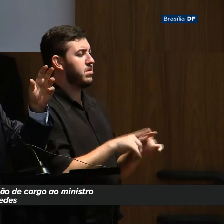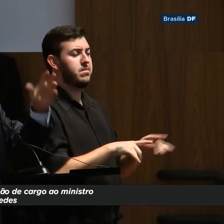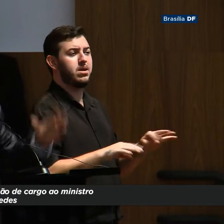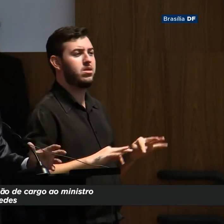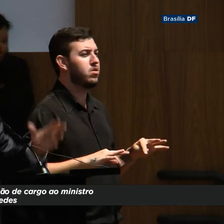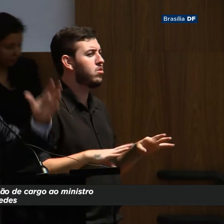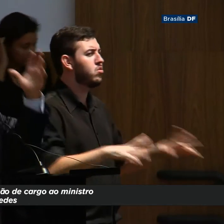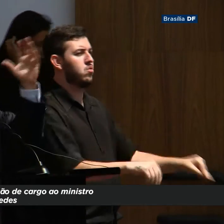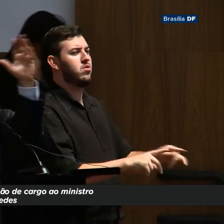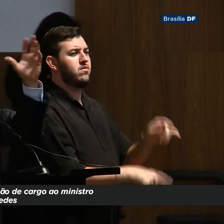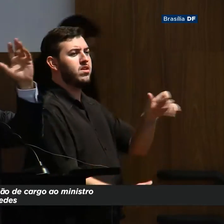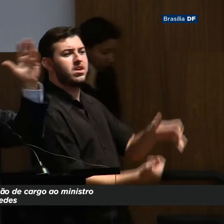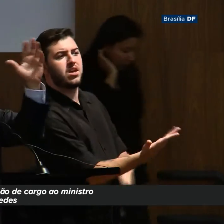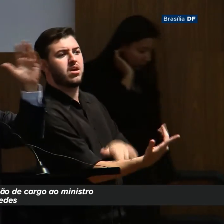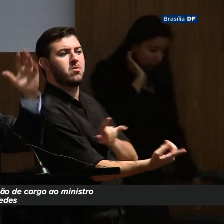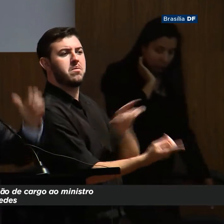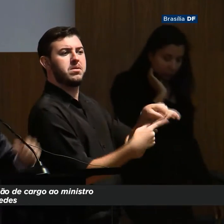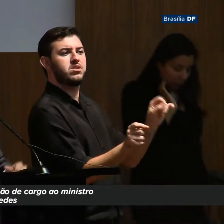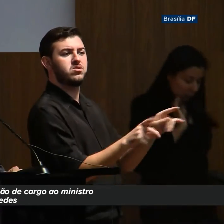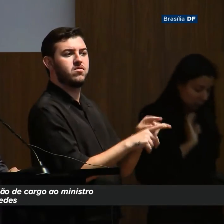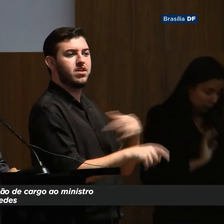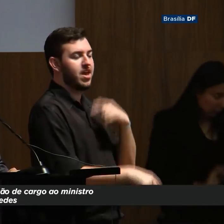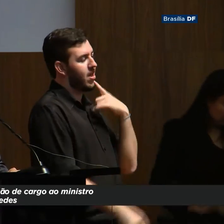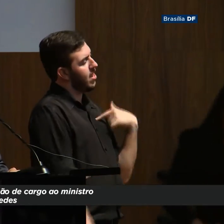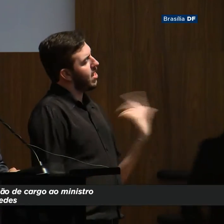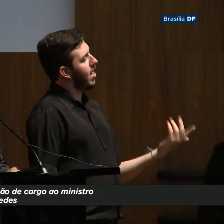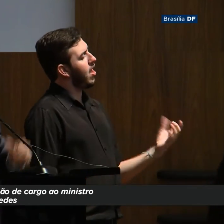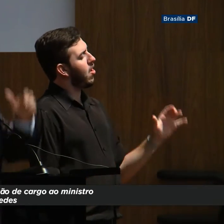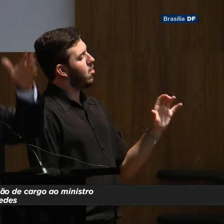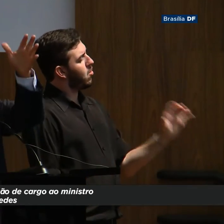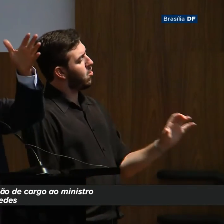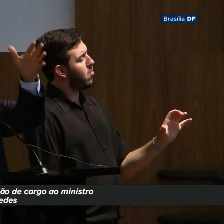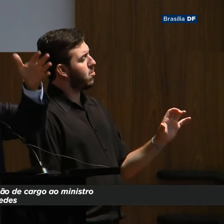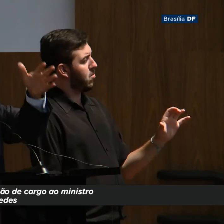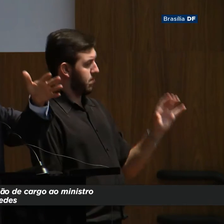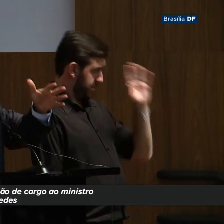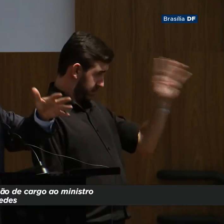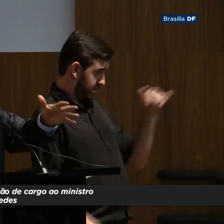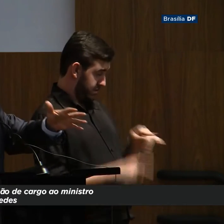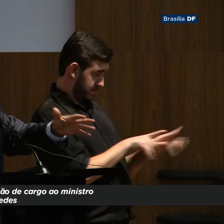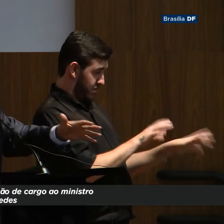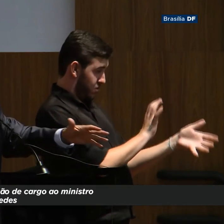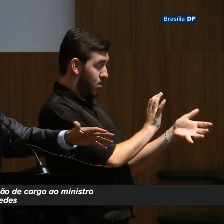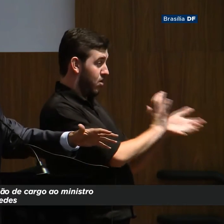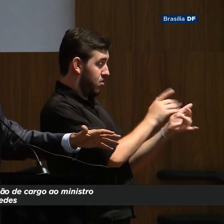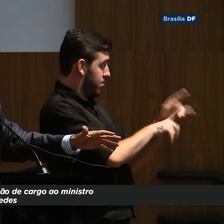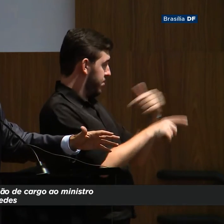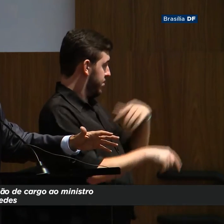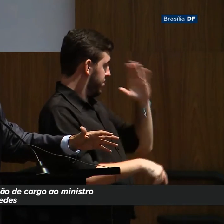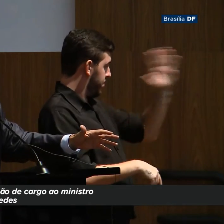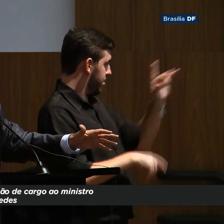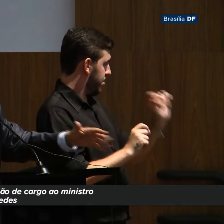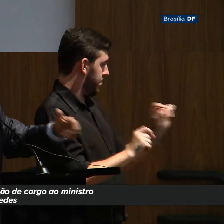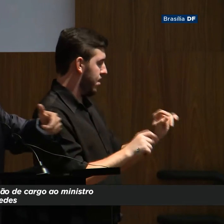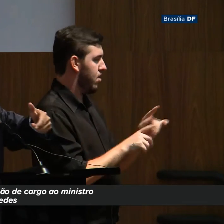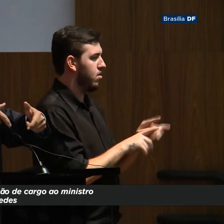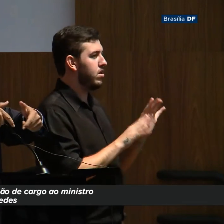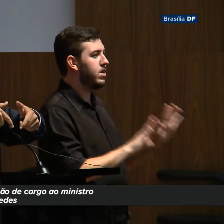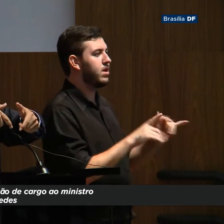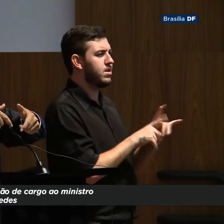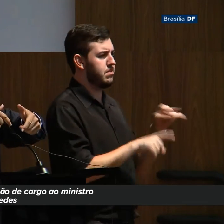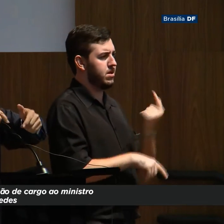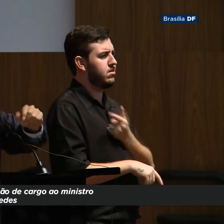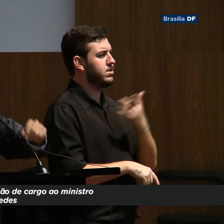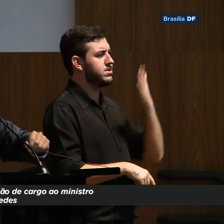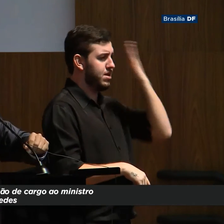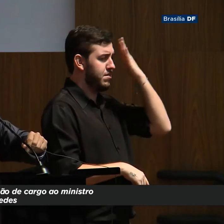para sustentar o comando central, isso começa a descer e desaguar. E o Brasil é uma pirâmide